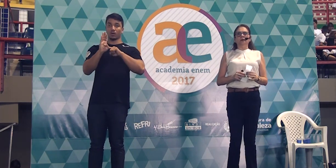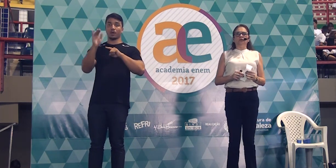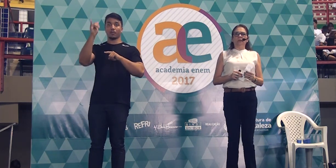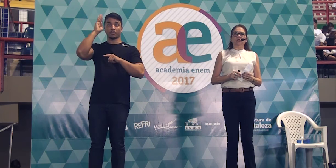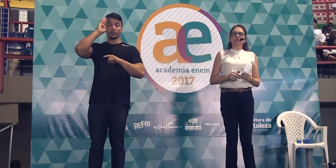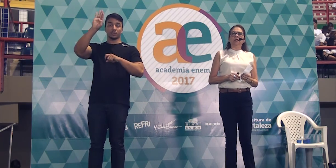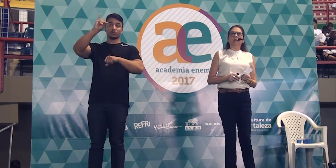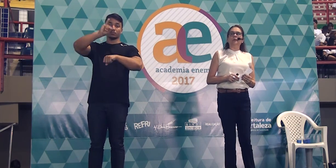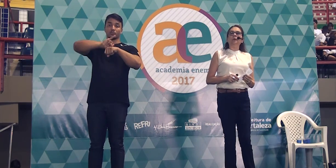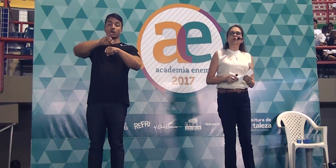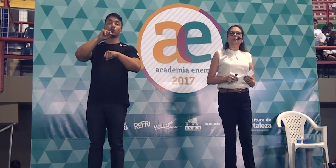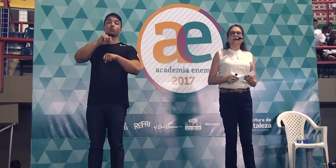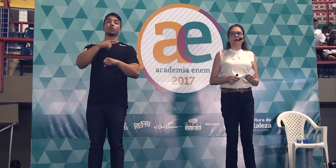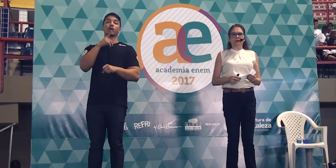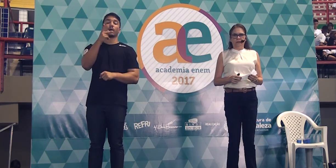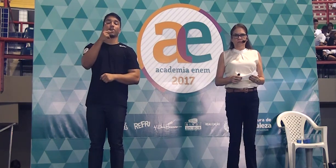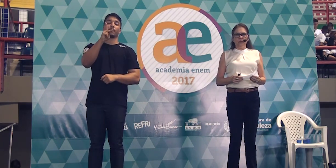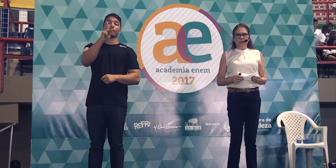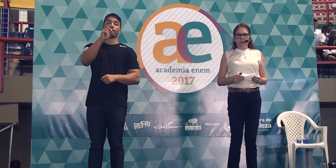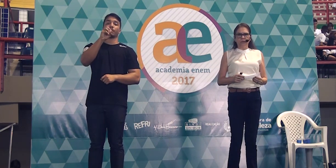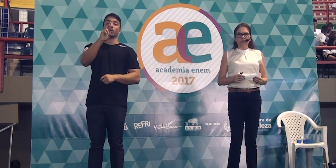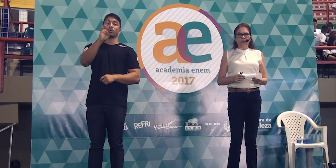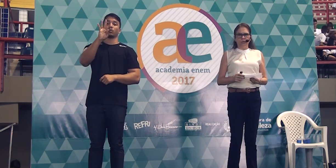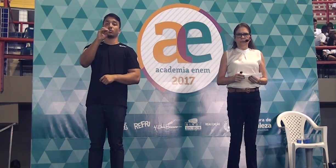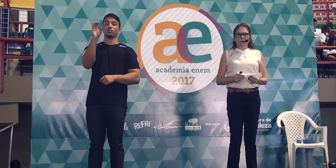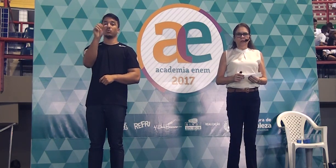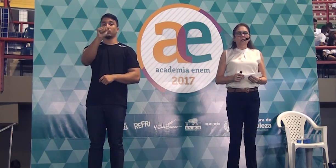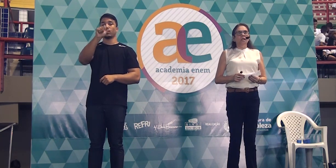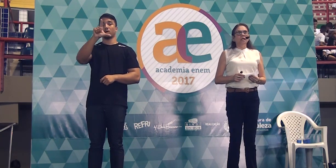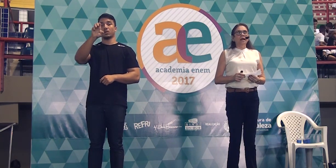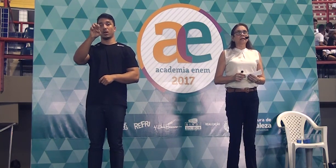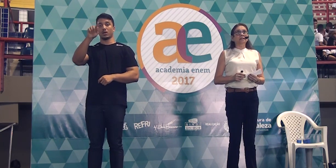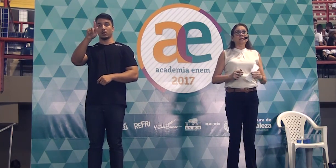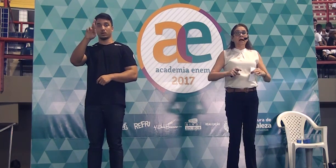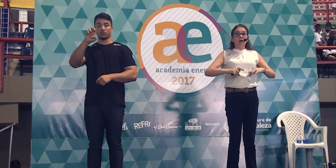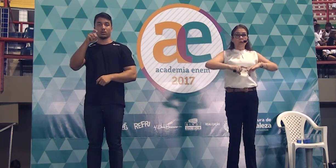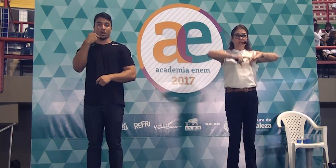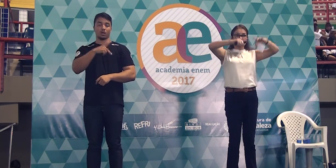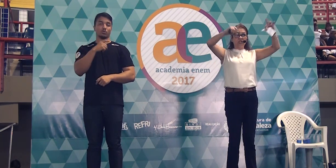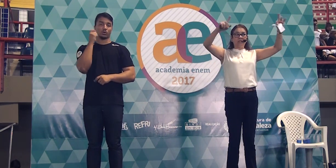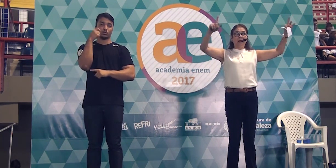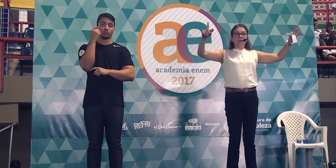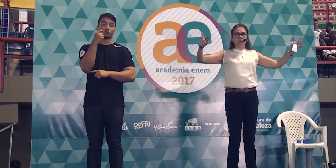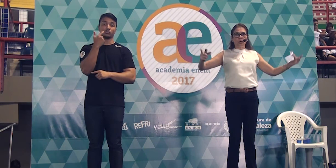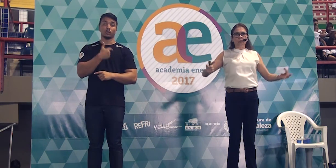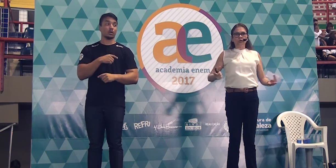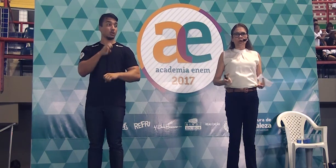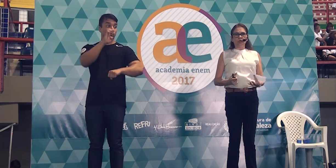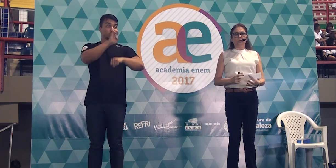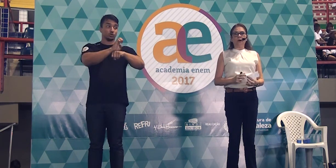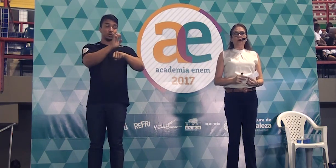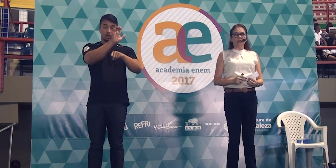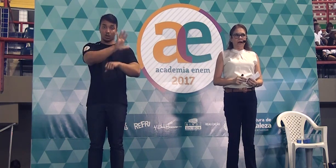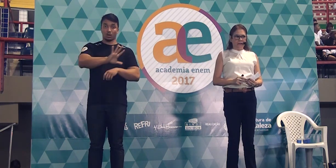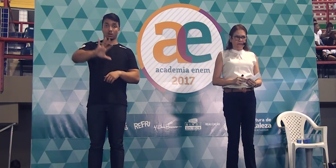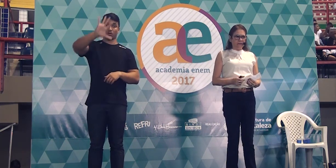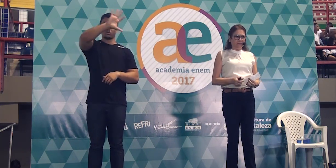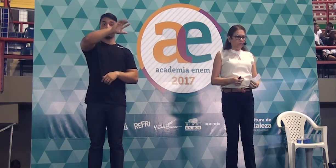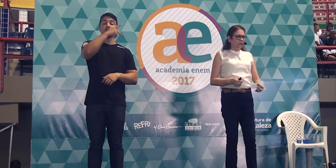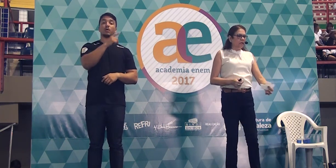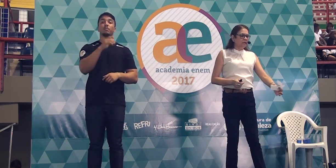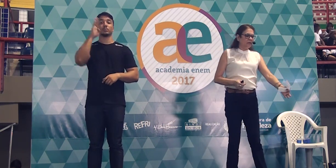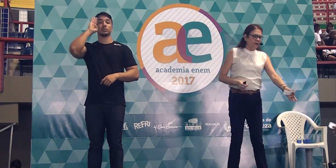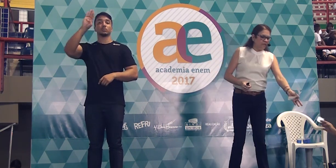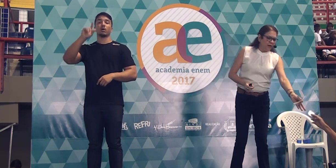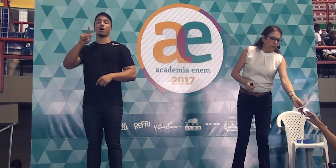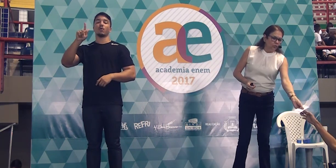mais se automedicam é Porto Alegre, no Rio Grande do Sul. E o Estado, como um todo, é Goiás.